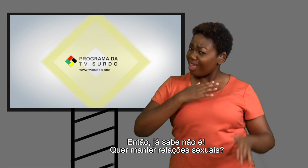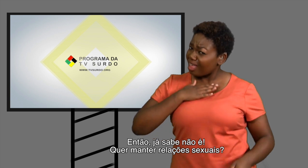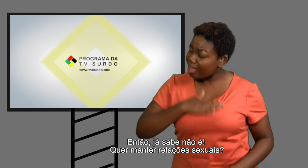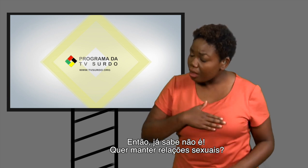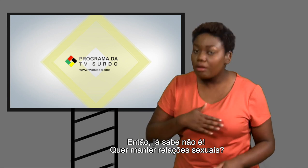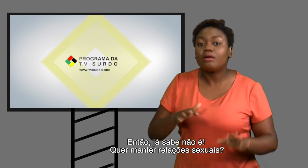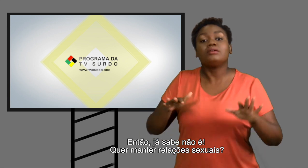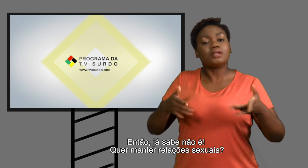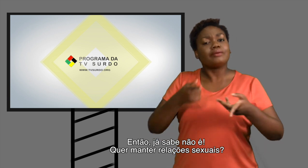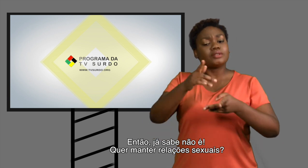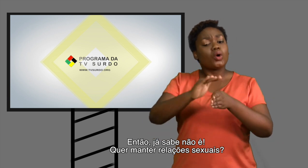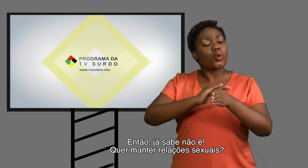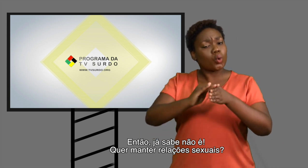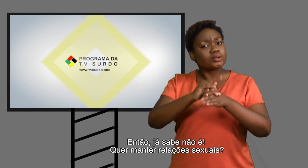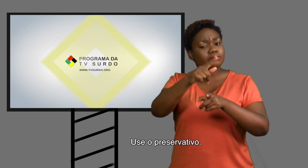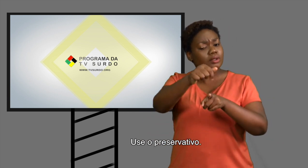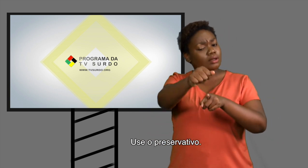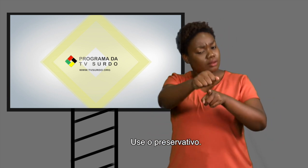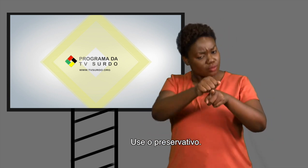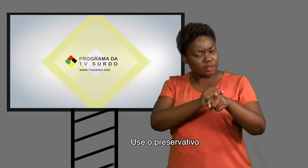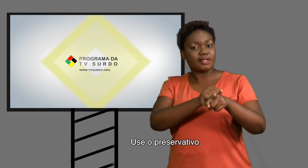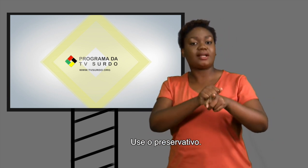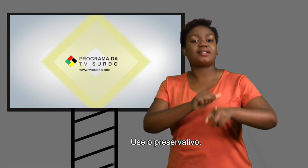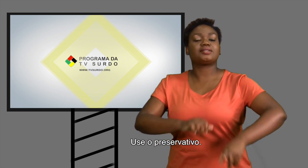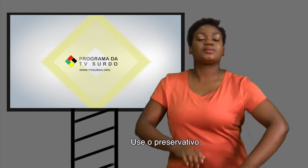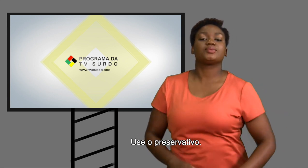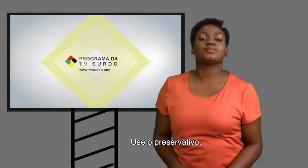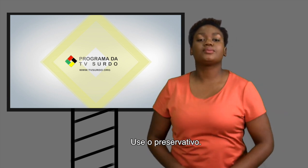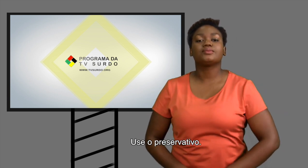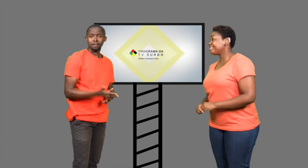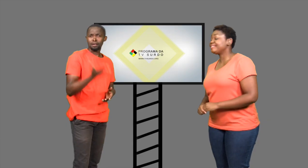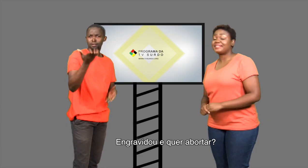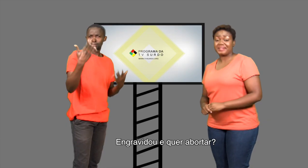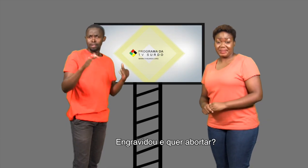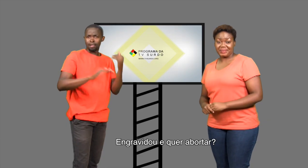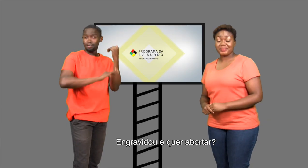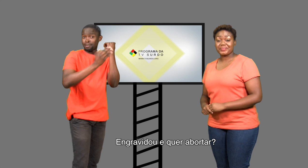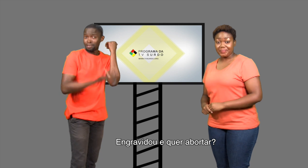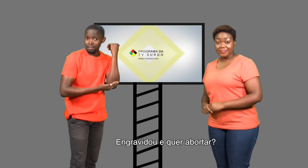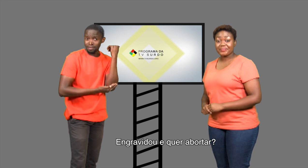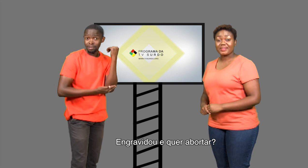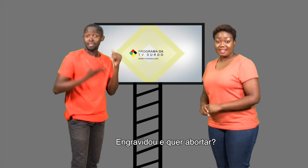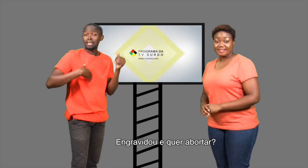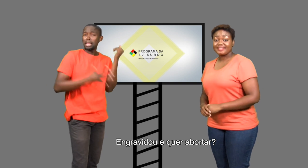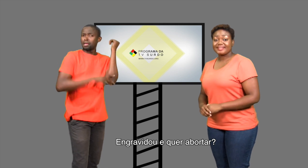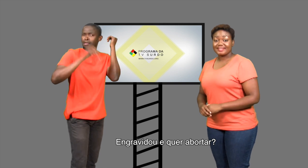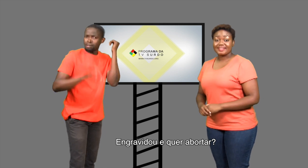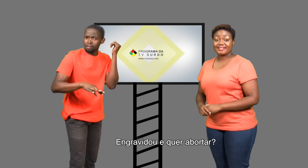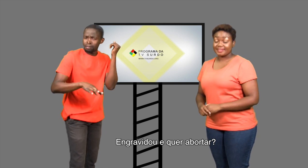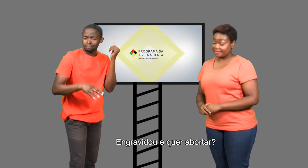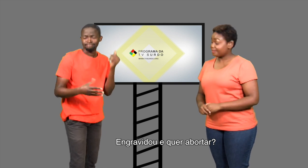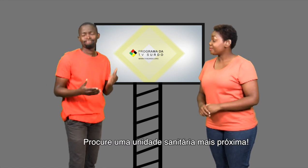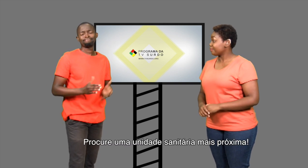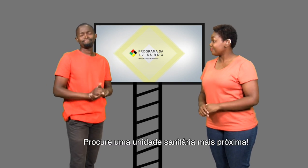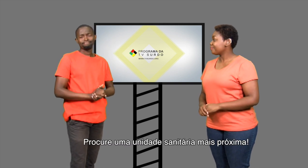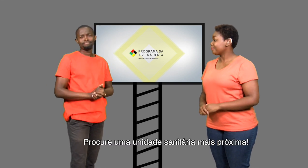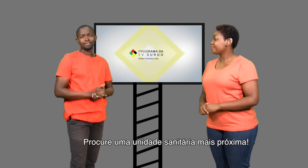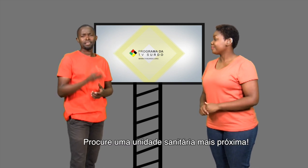manter relações sexuais? Use o preservativo. Engravidou e quer abortar? Procure uma